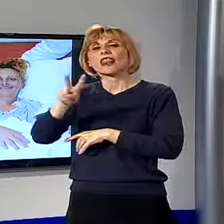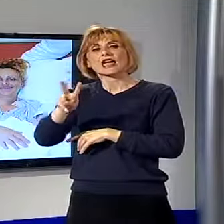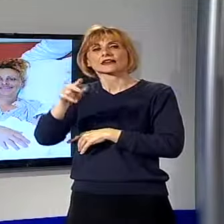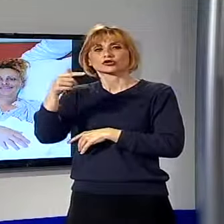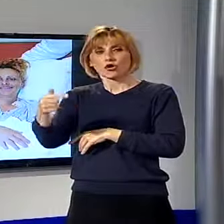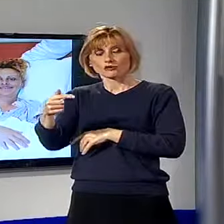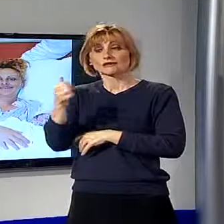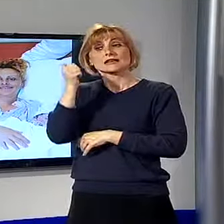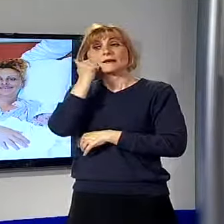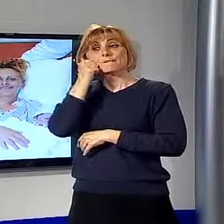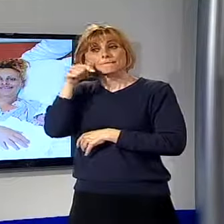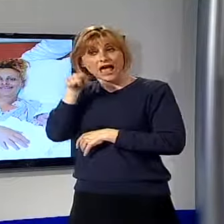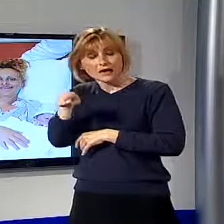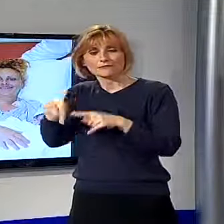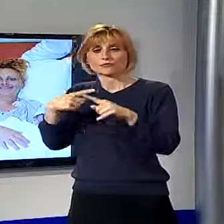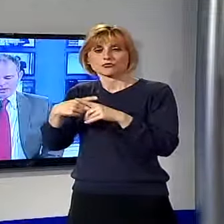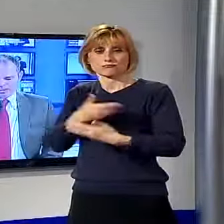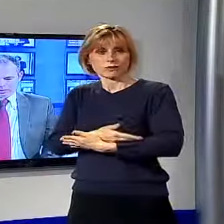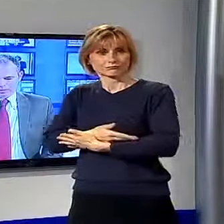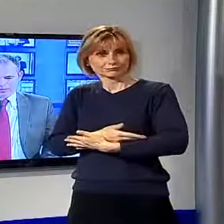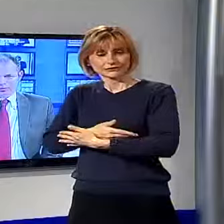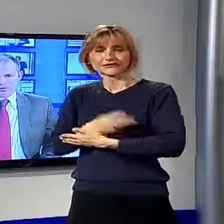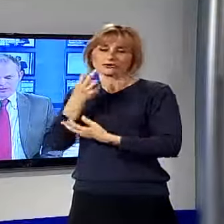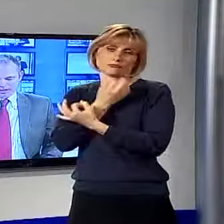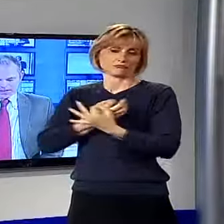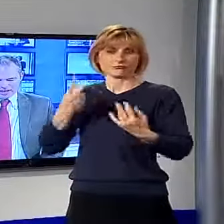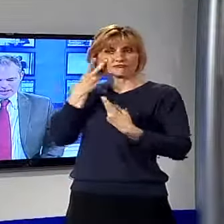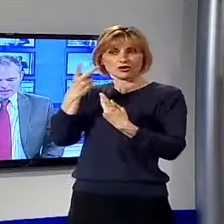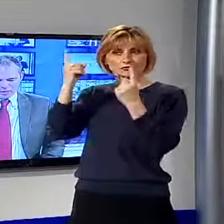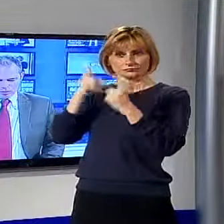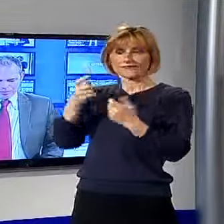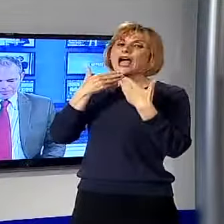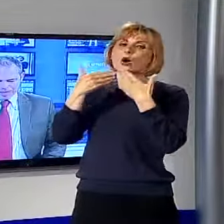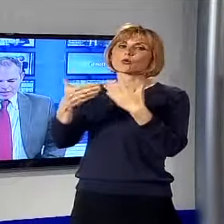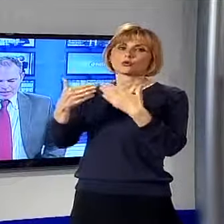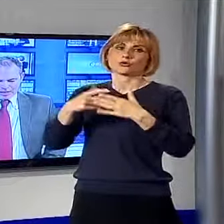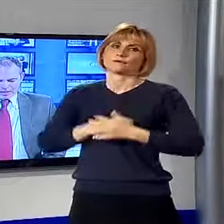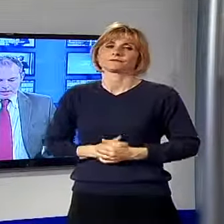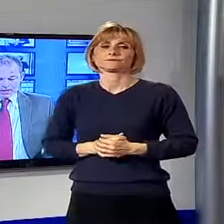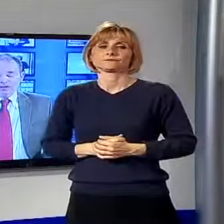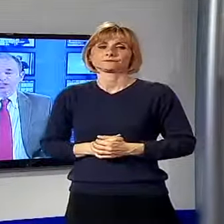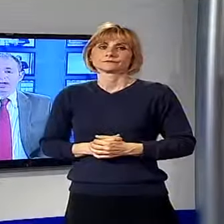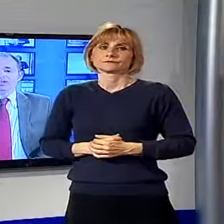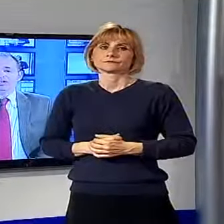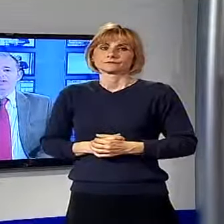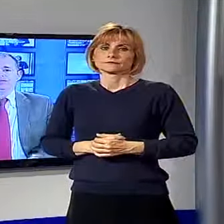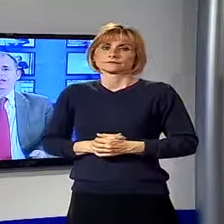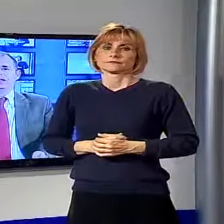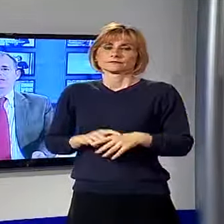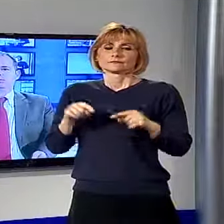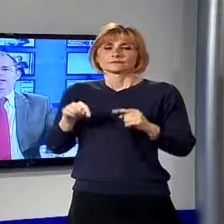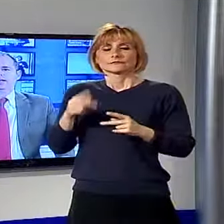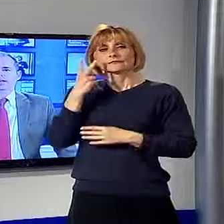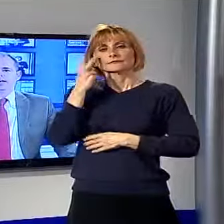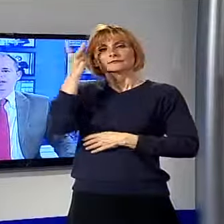La mamma e il piccolo li vediamo in questa fotografia. Tanti auguri. Adesso andiamo invece a vedere